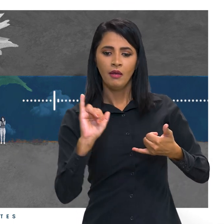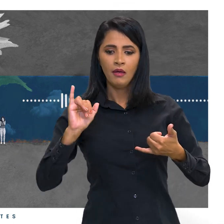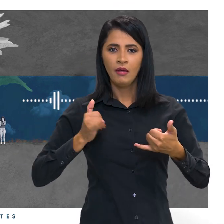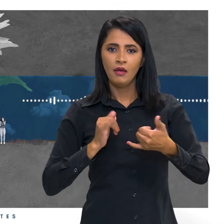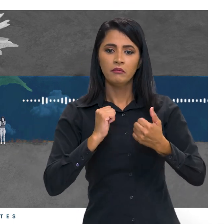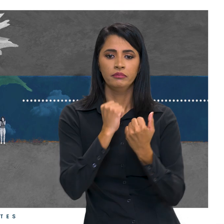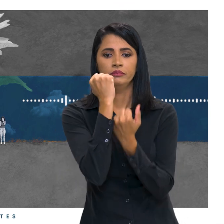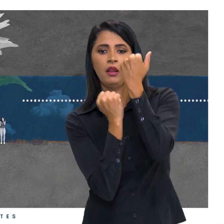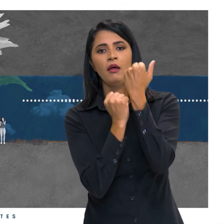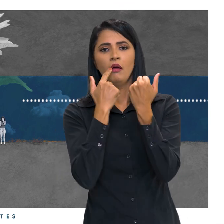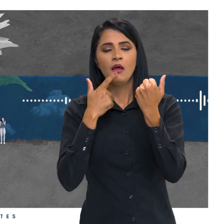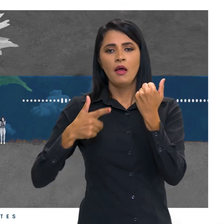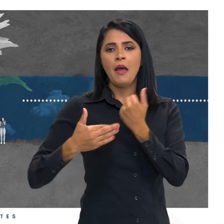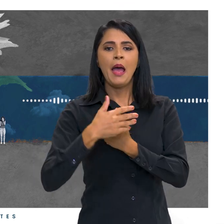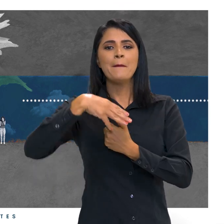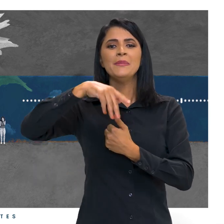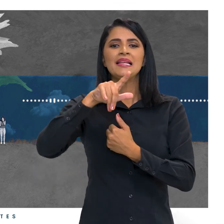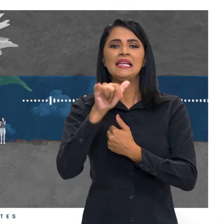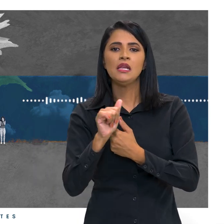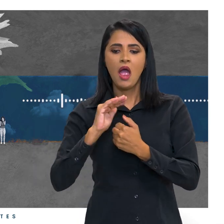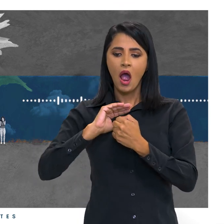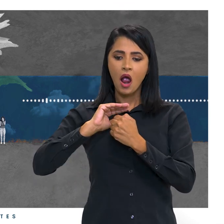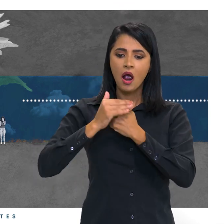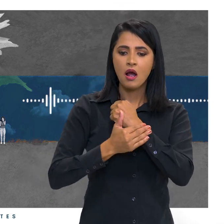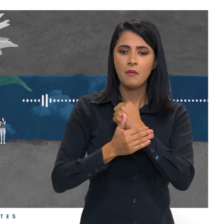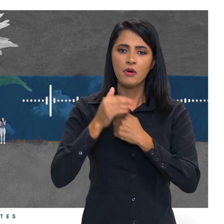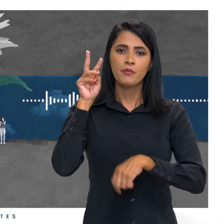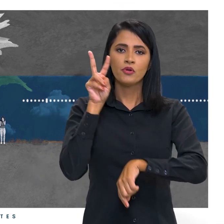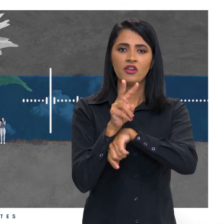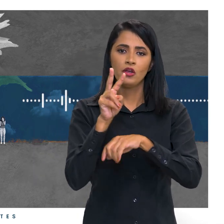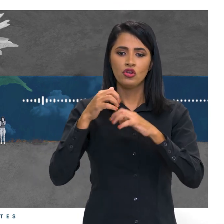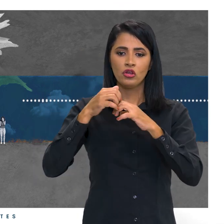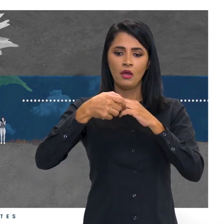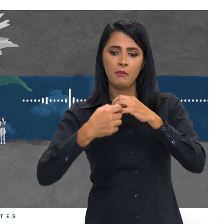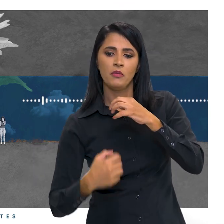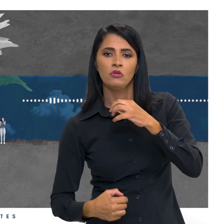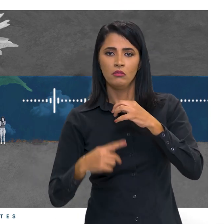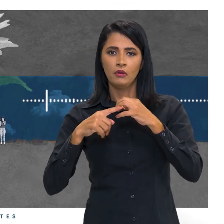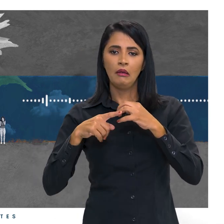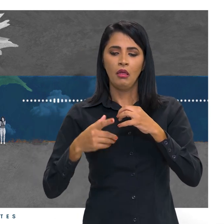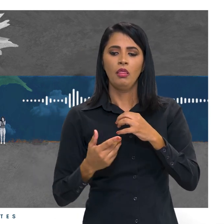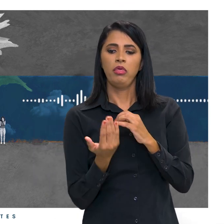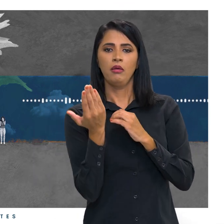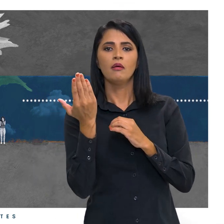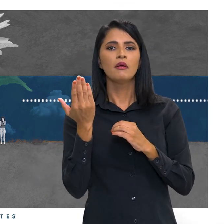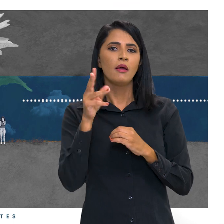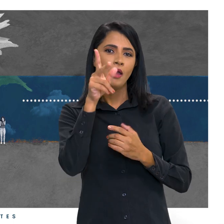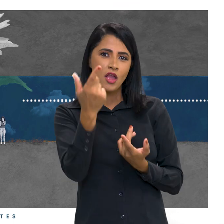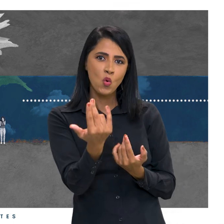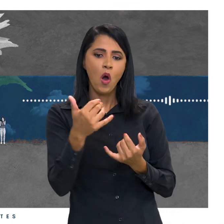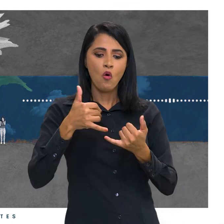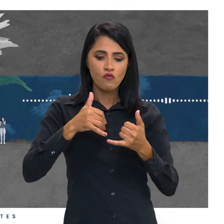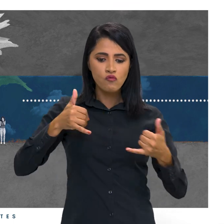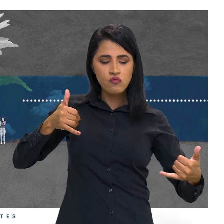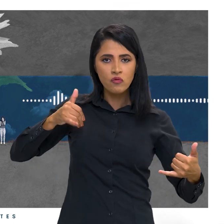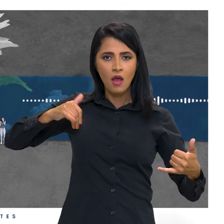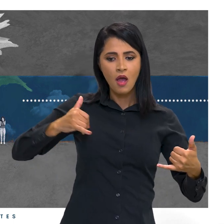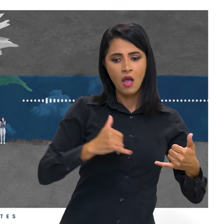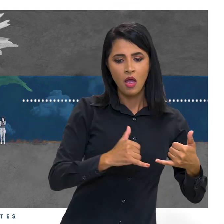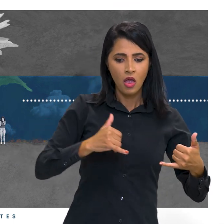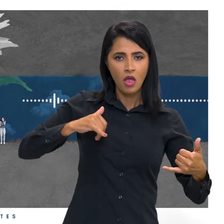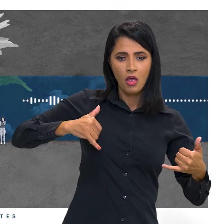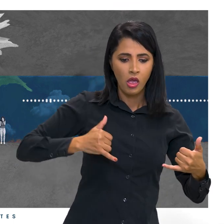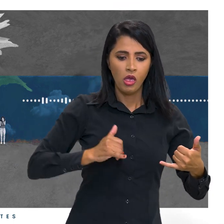lesões na mielina, que é essa capa que protege a medula. Continua. E assim como um fio elétrico, o sinal não vai